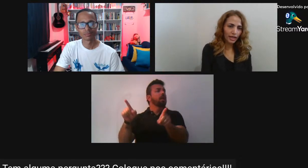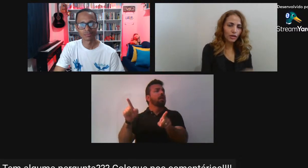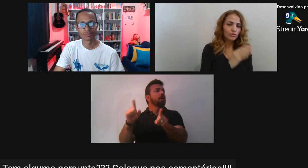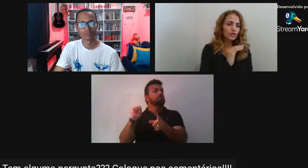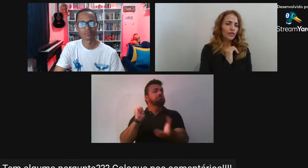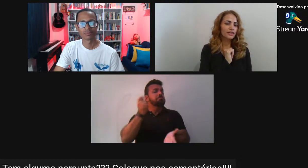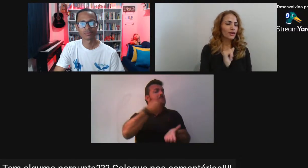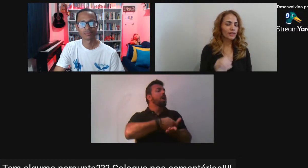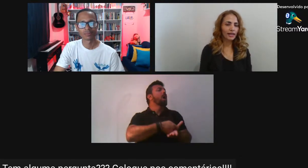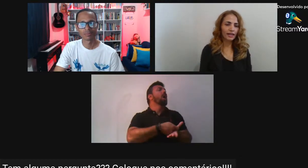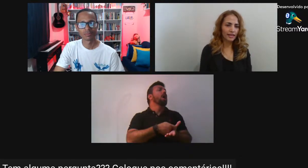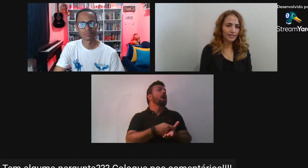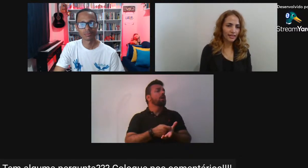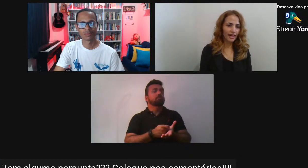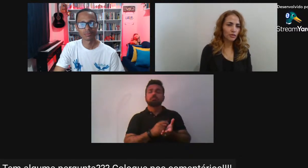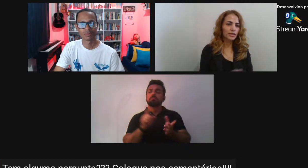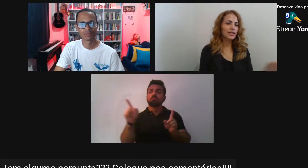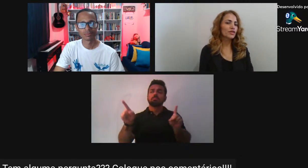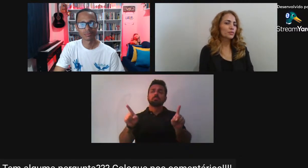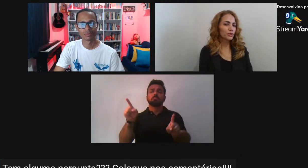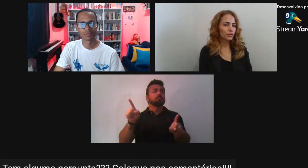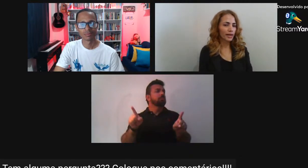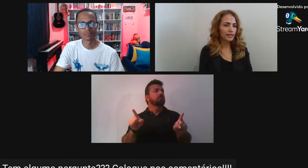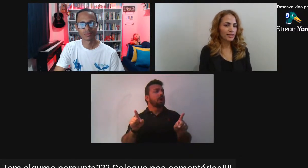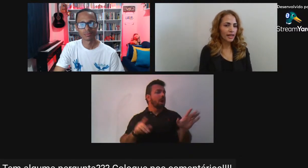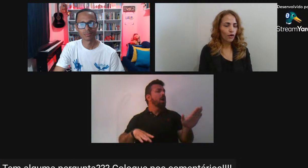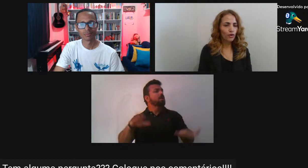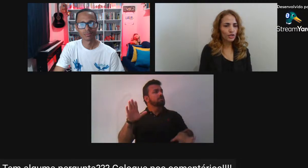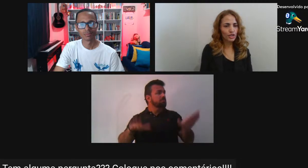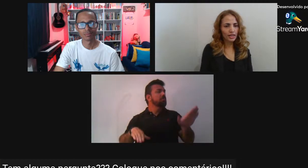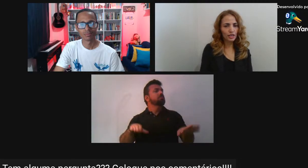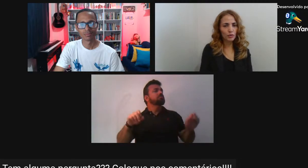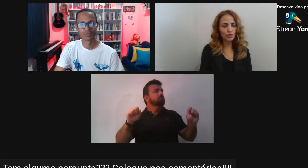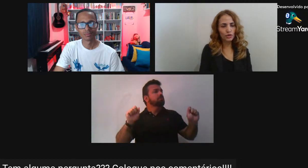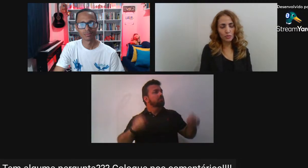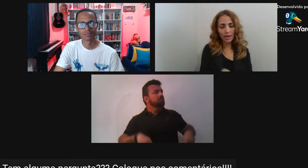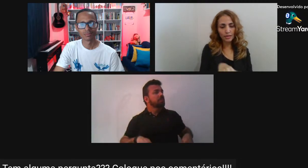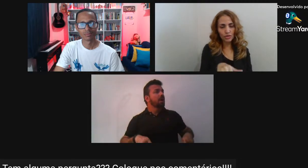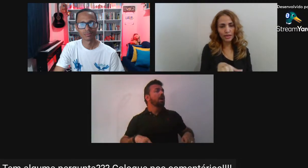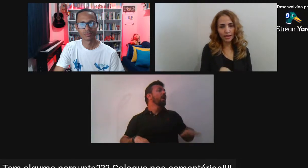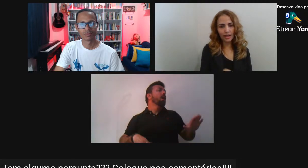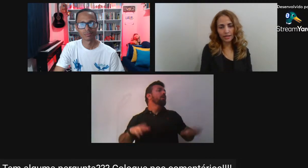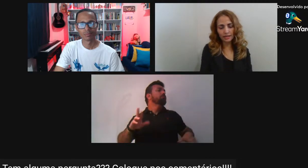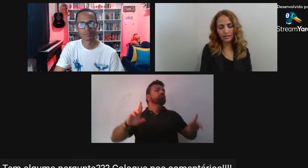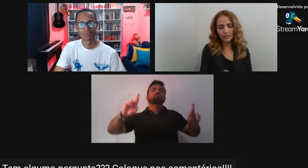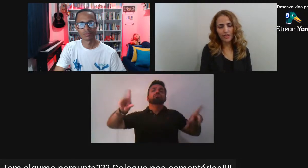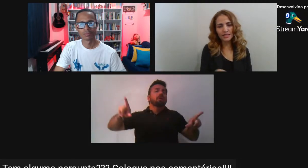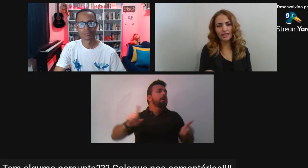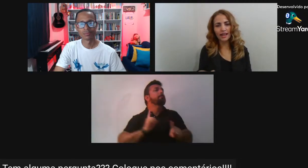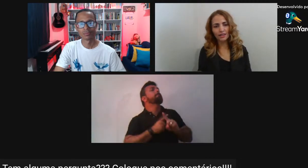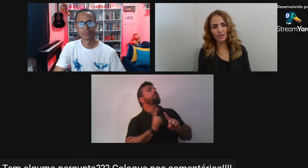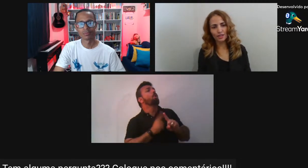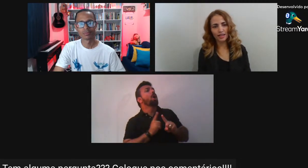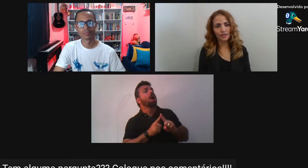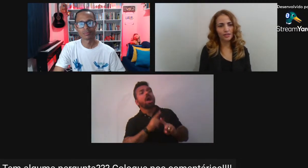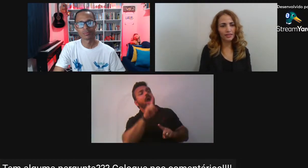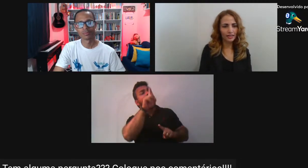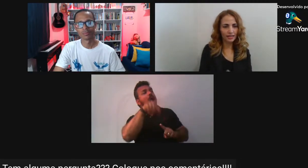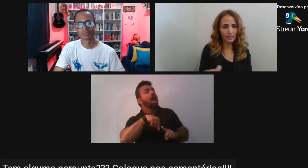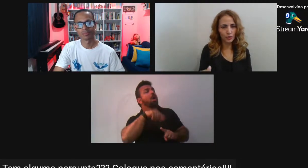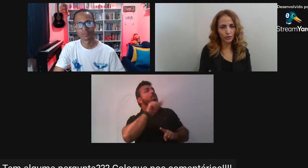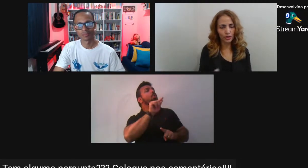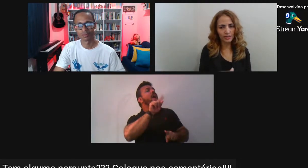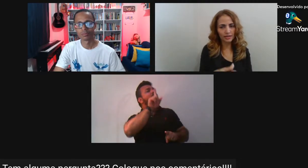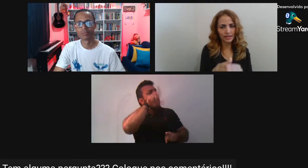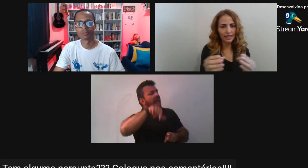tinham Então o diferencial dela Era esse Ela não precisava De muito mais Hoje em dia Essas pessoas Mesmo sem ter A facilidade de acesso Sem